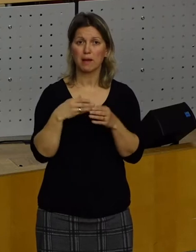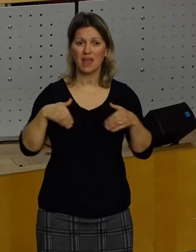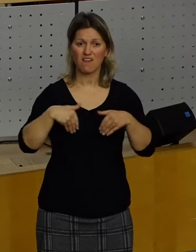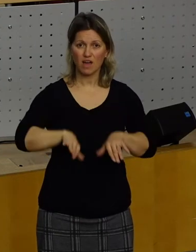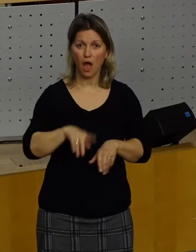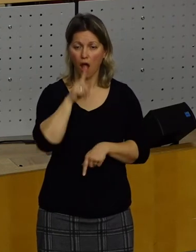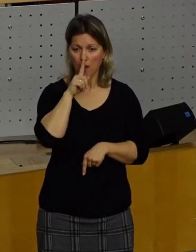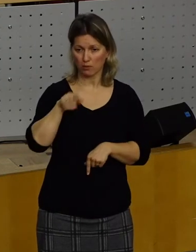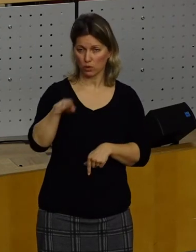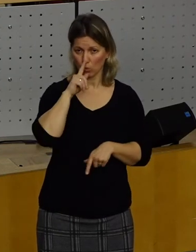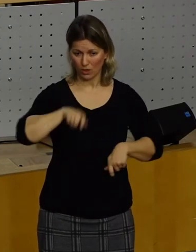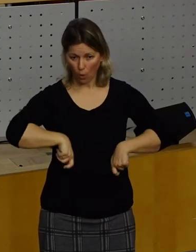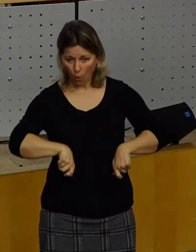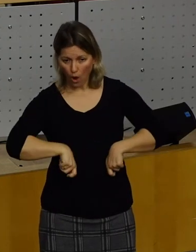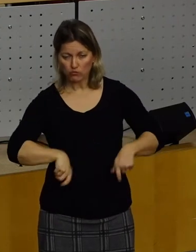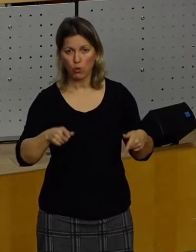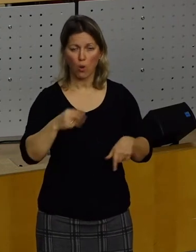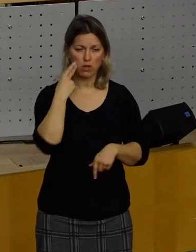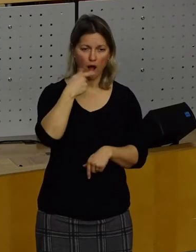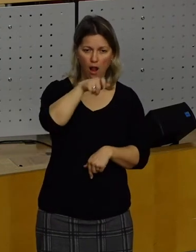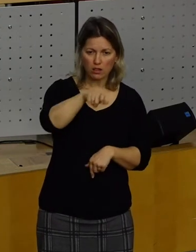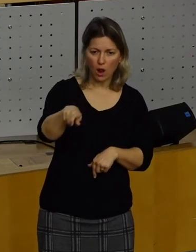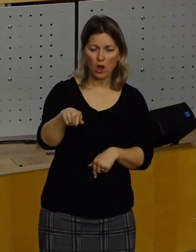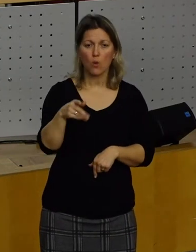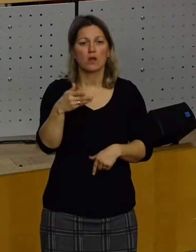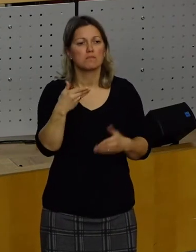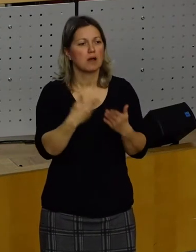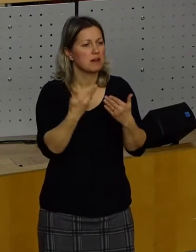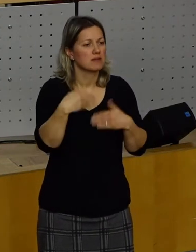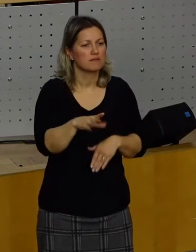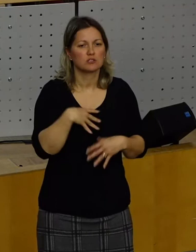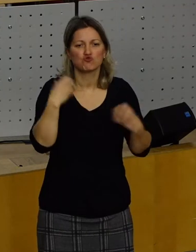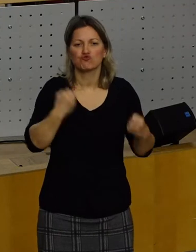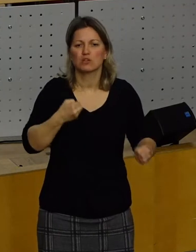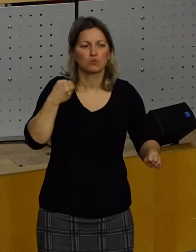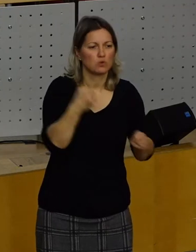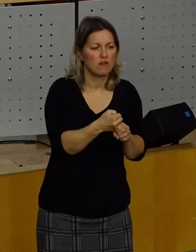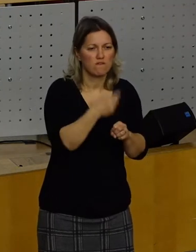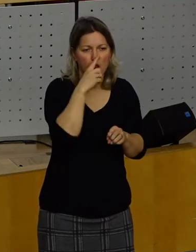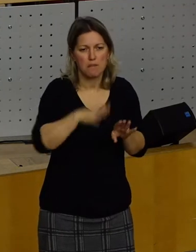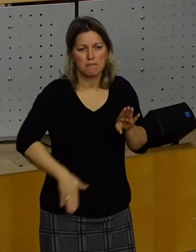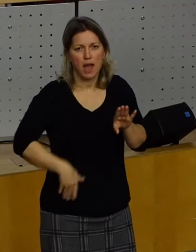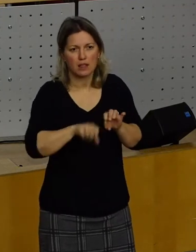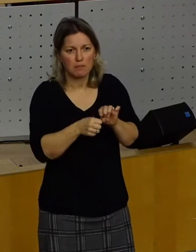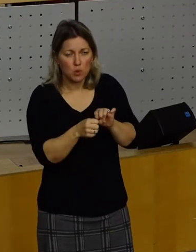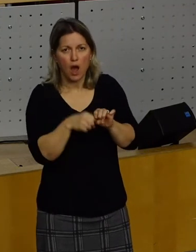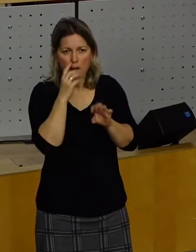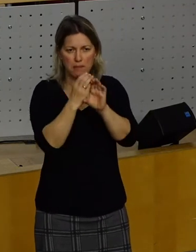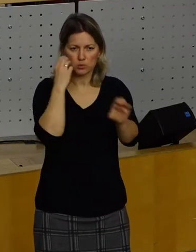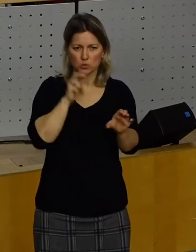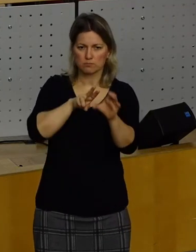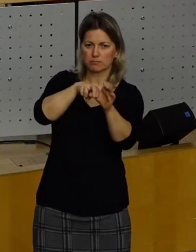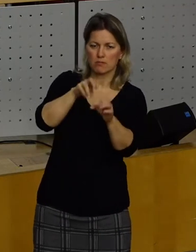dem Rollstuhl oder einen älteren Menschen oder selbst einer, der nach einem Skiunfall sich ein Bein gebrochen hat, der kommt aber in den Bussen hier rein,